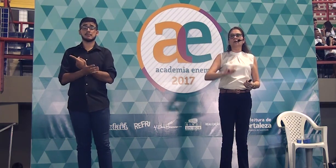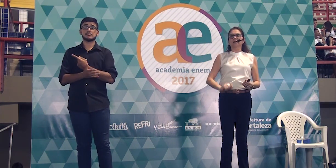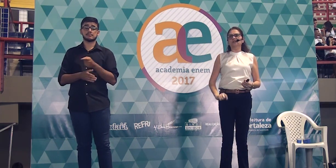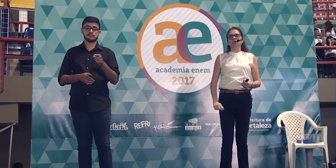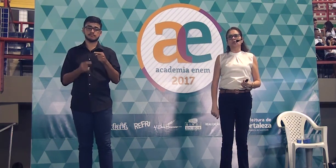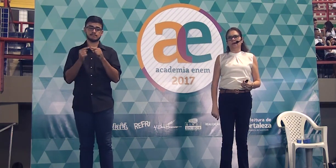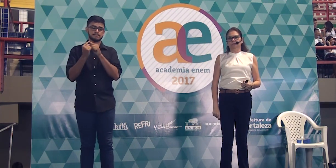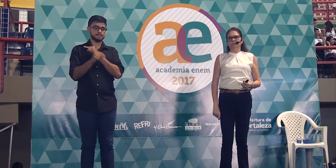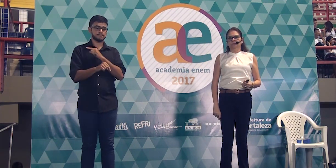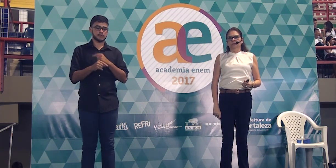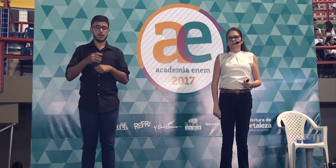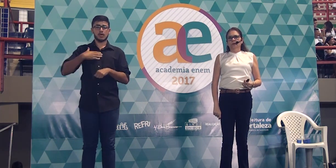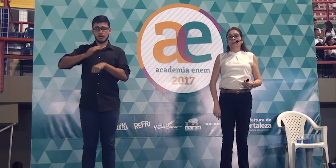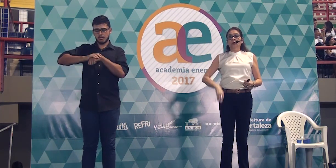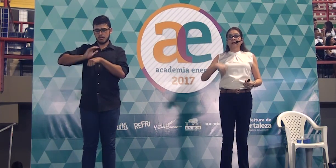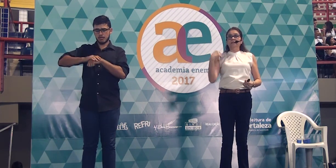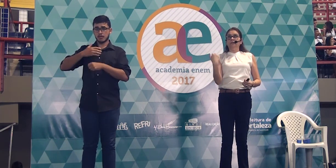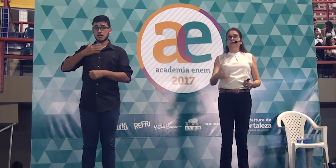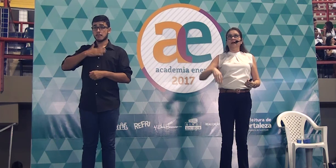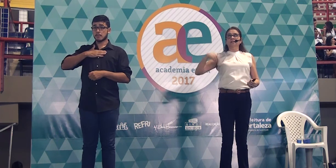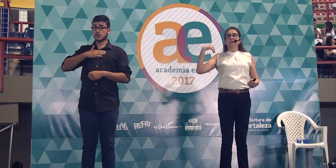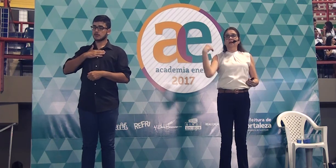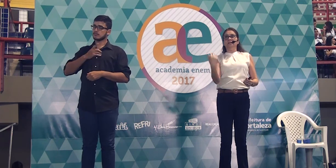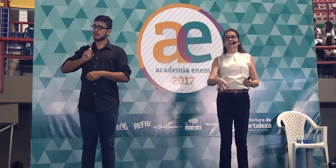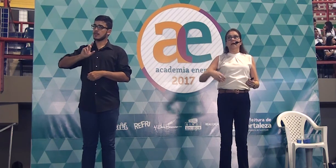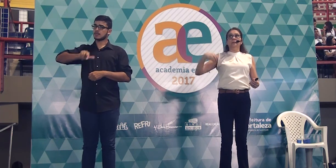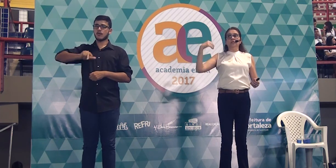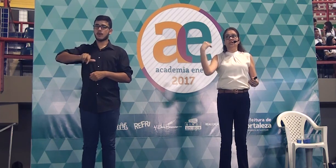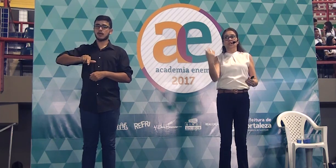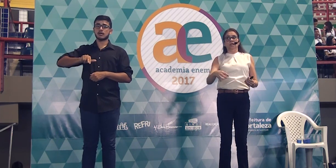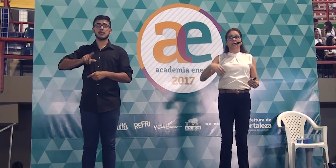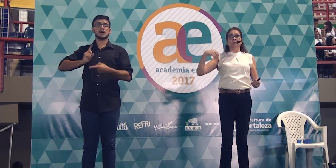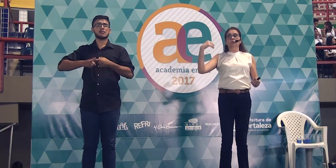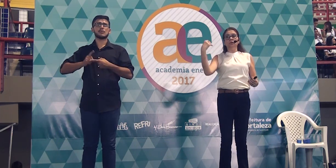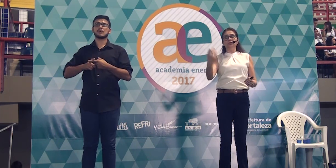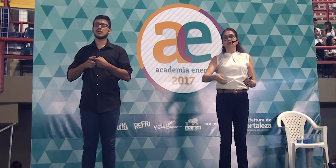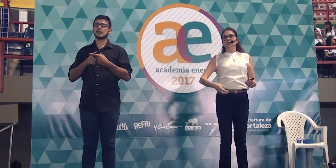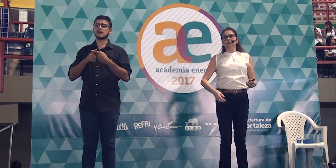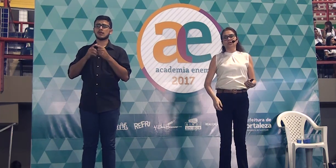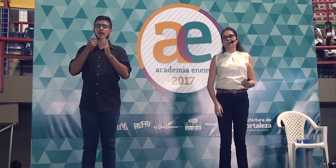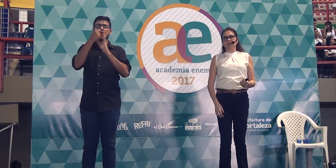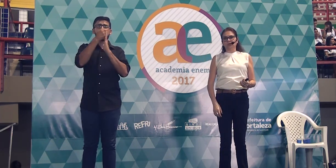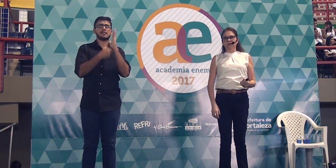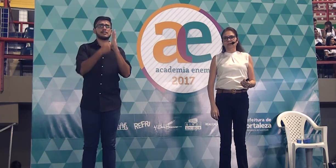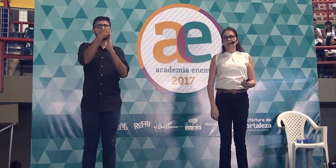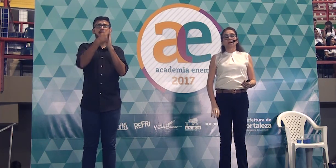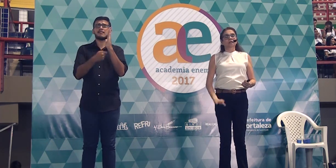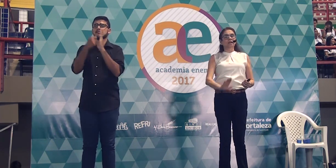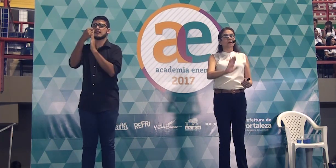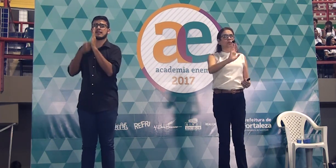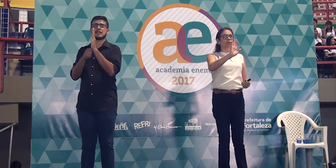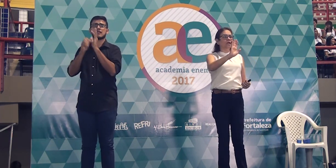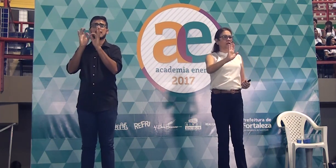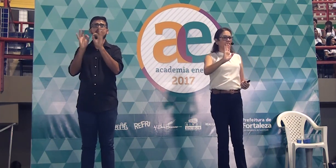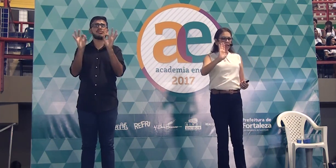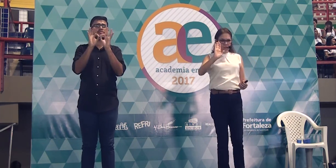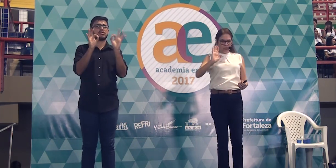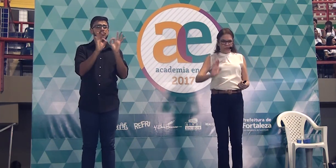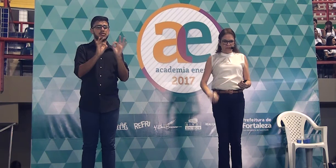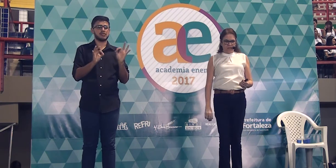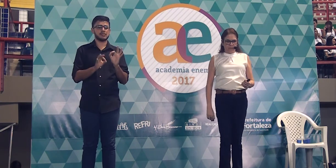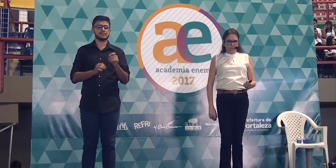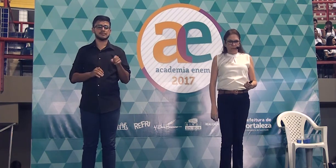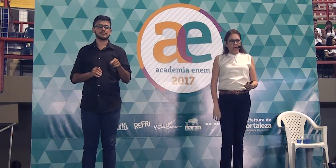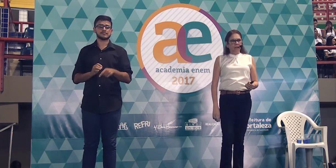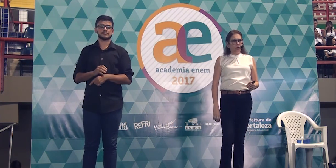frase não é sua. Porque essa frase vai se repetir em muitos outros textos. Tem aluno que acha